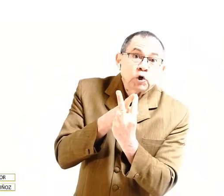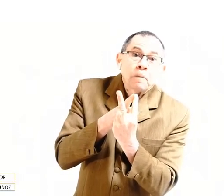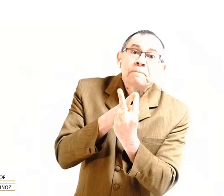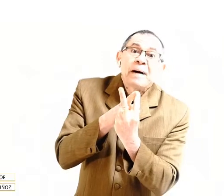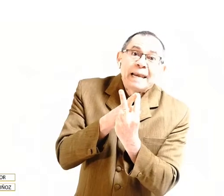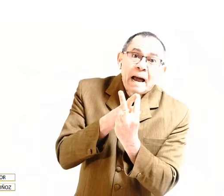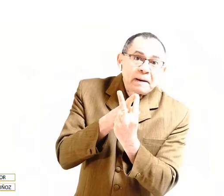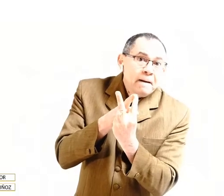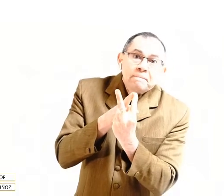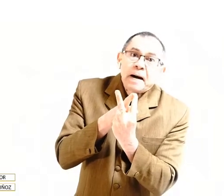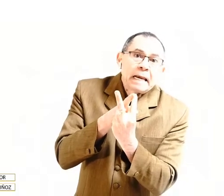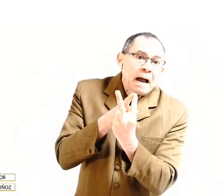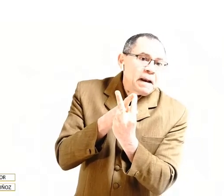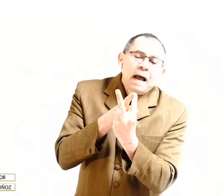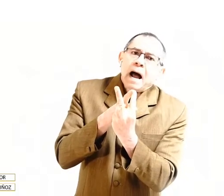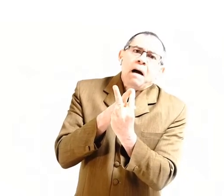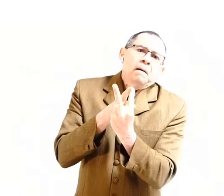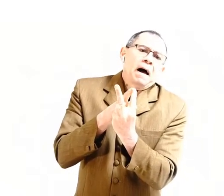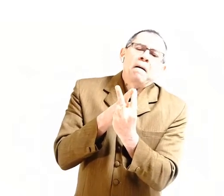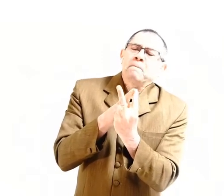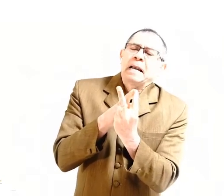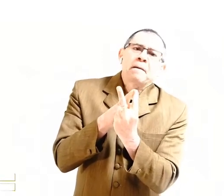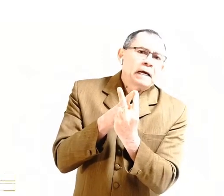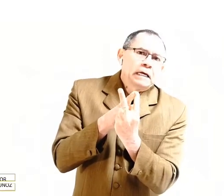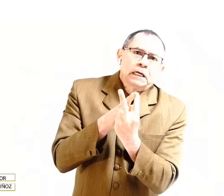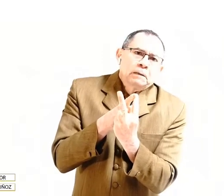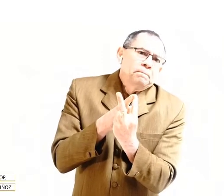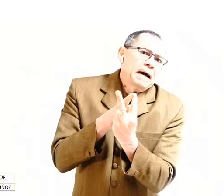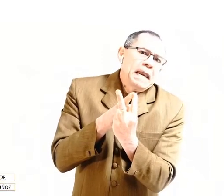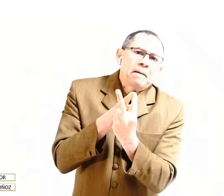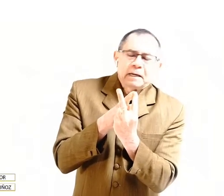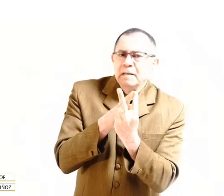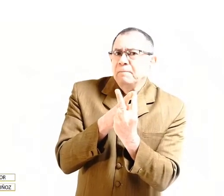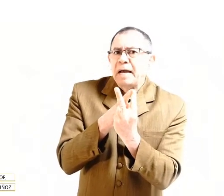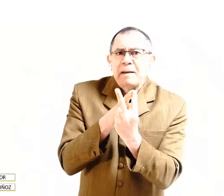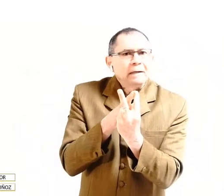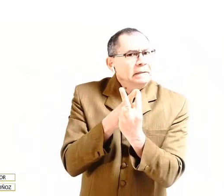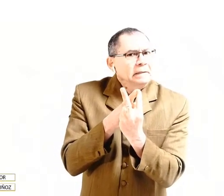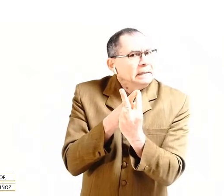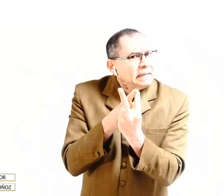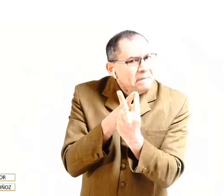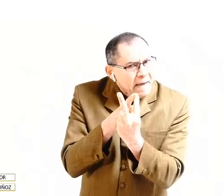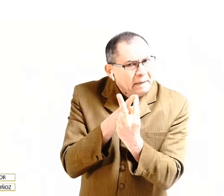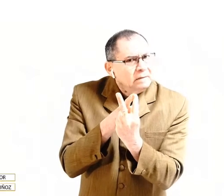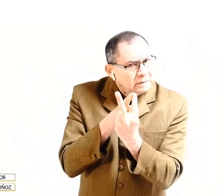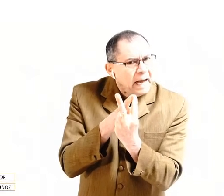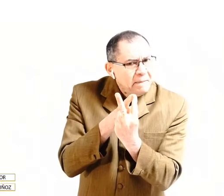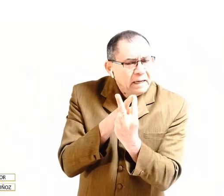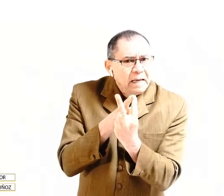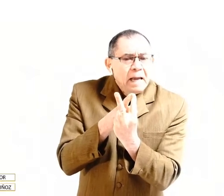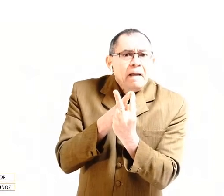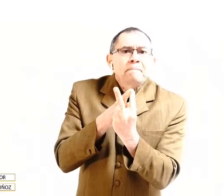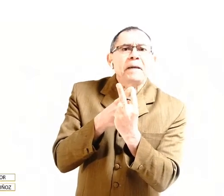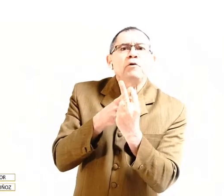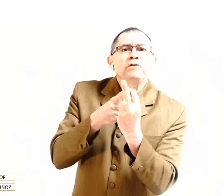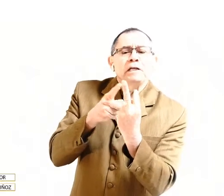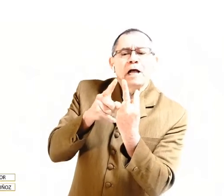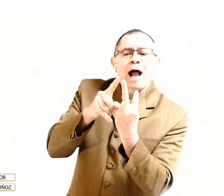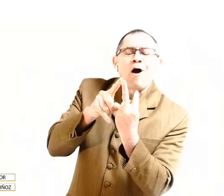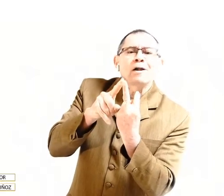solo palabra, palabra, palabra, palabra, palabra. Y está bien, está bien, pero ahora